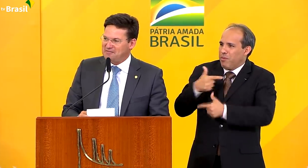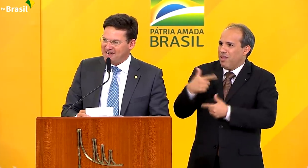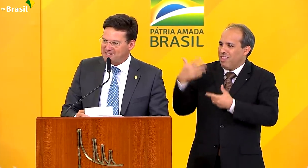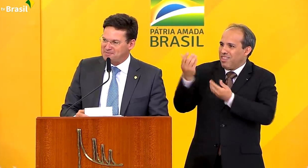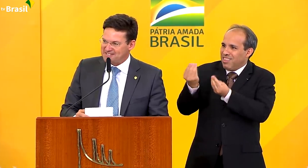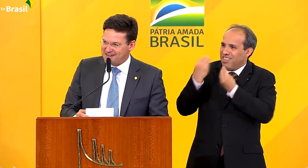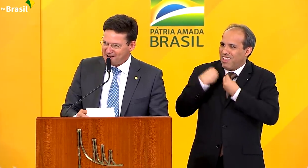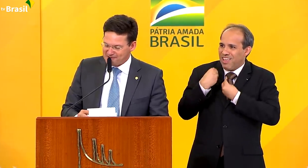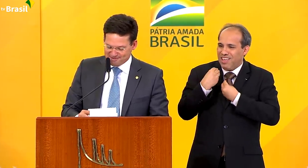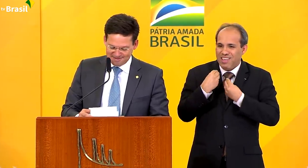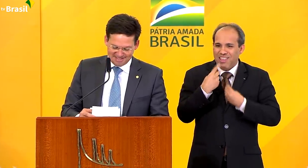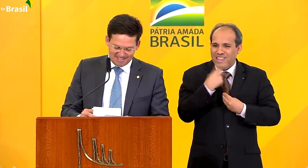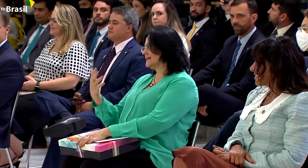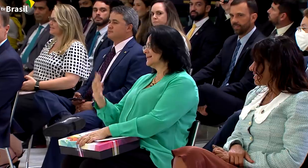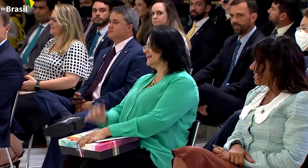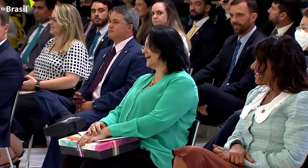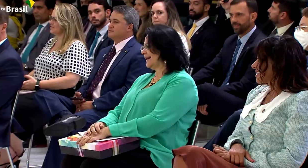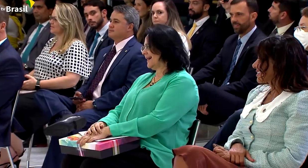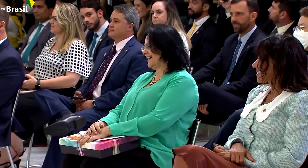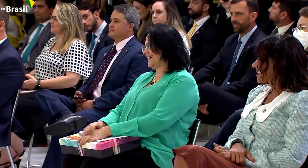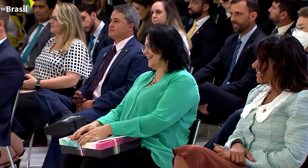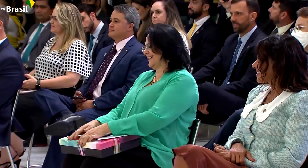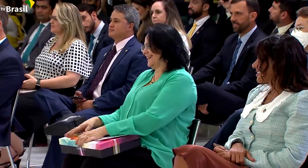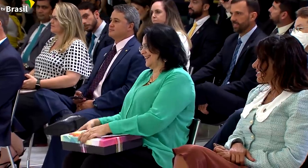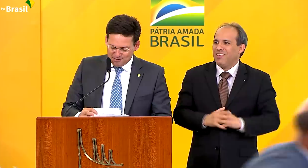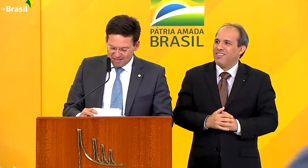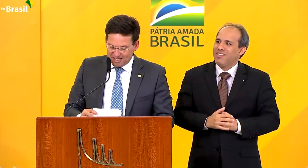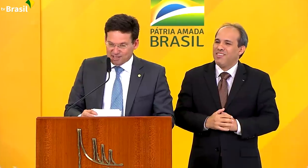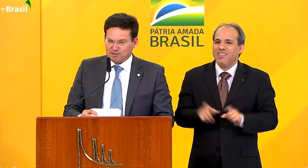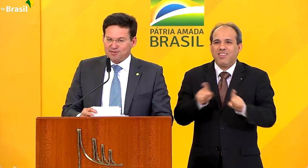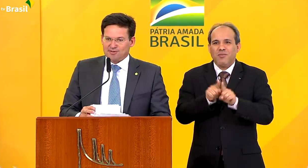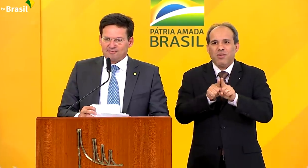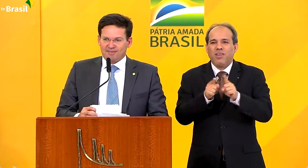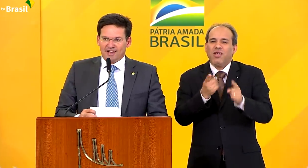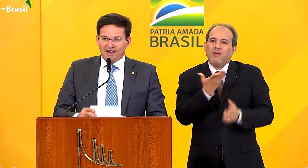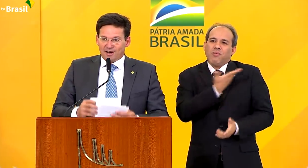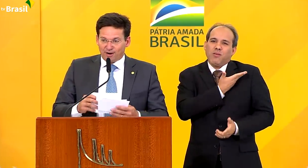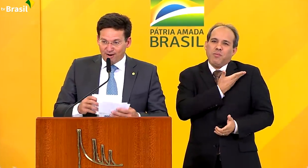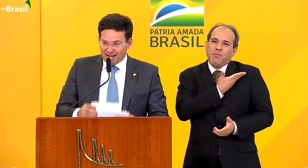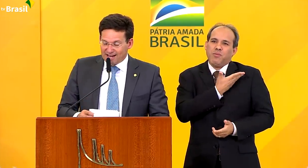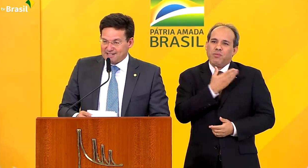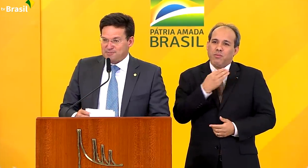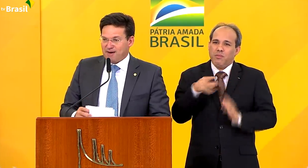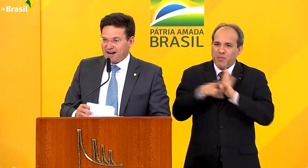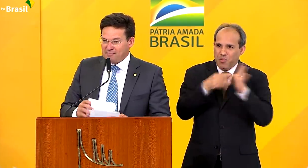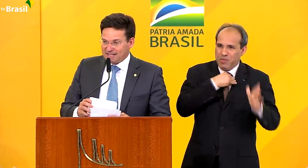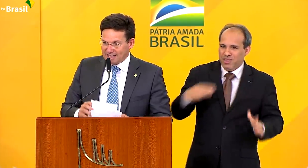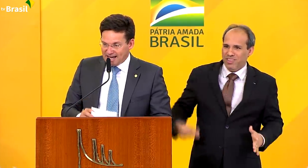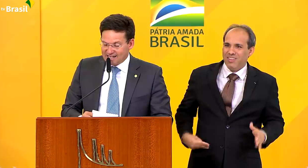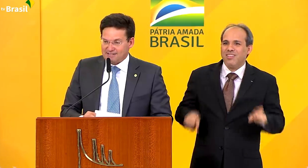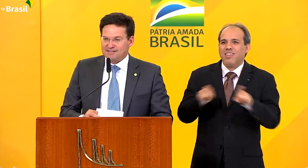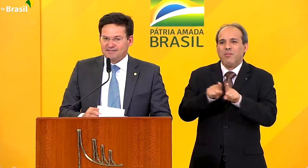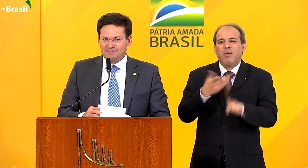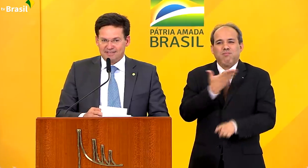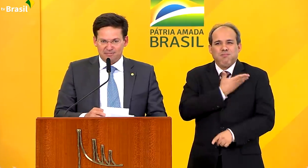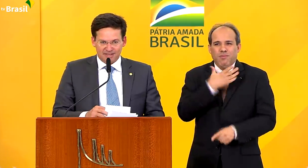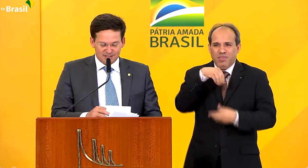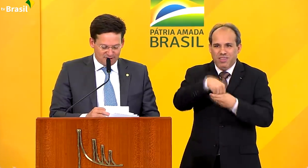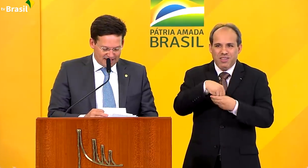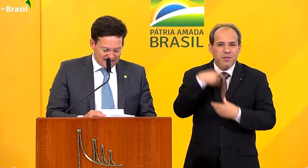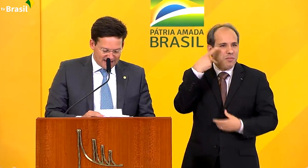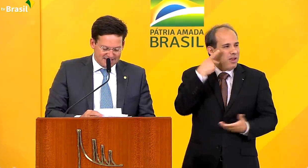ministério ainda mais especial, colegas ministros, colegas parlamentares,